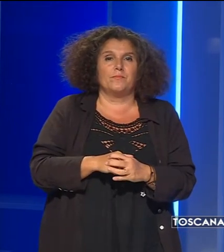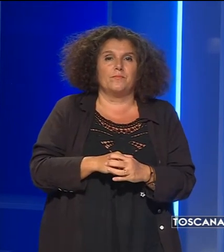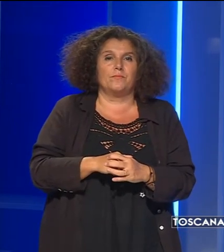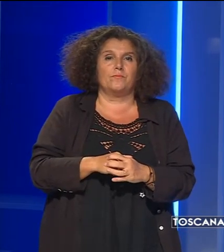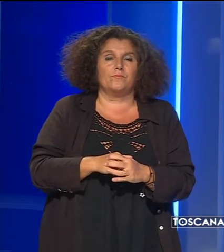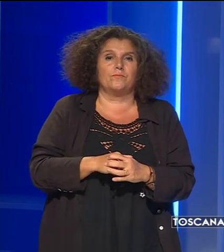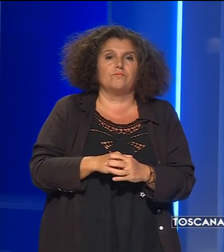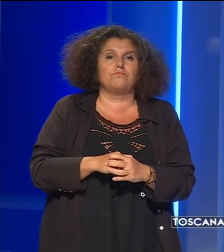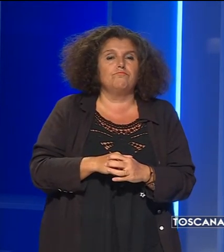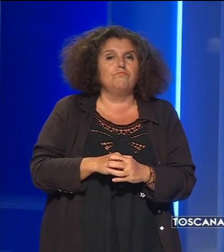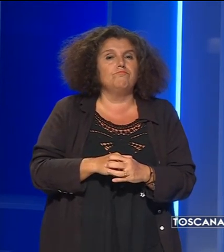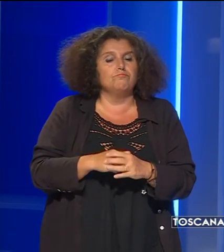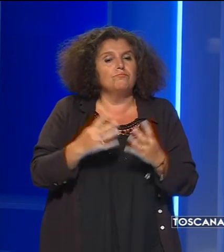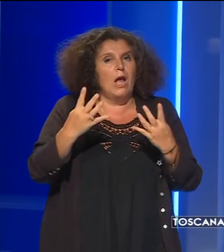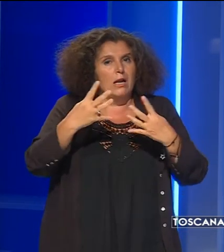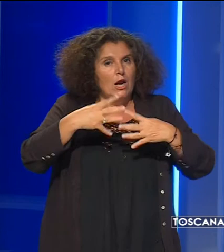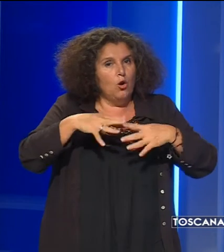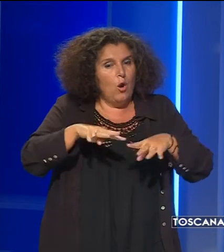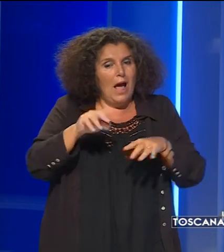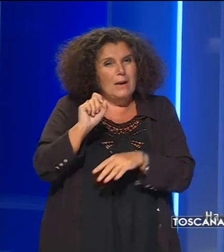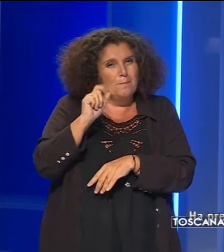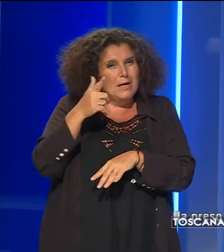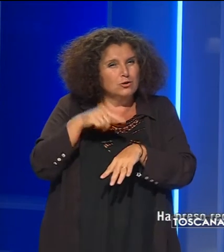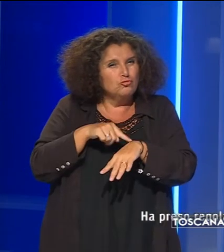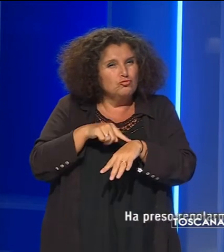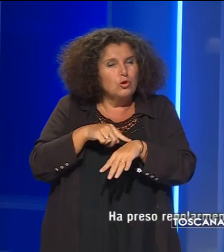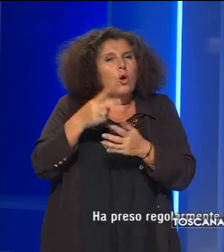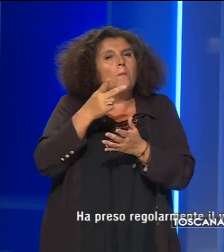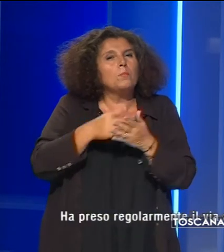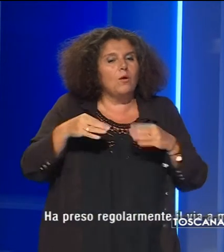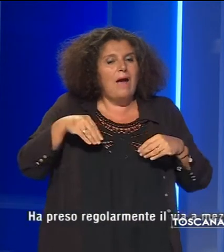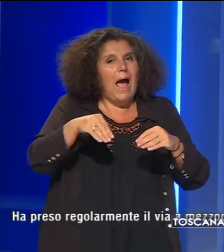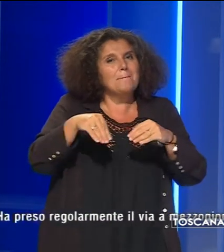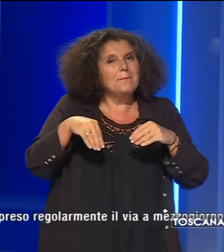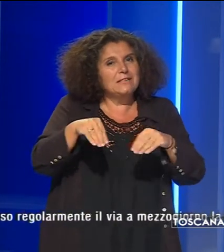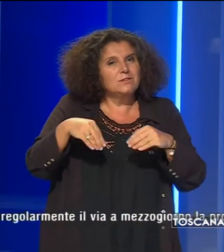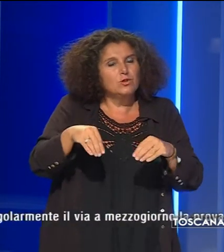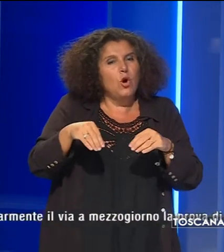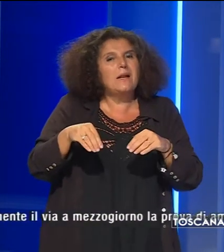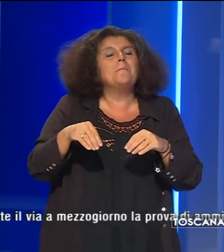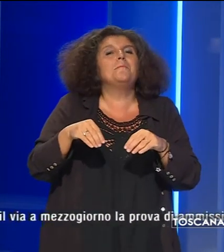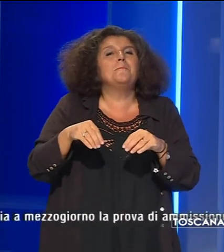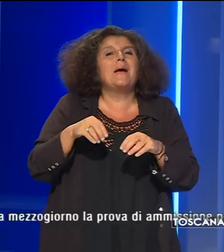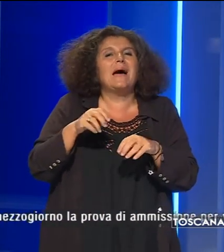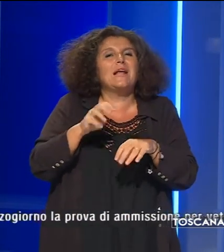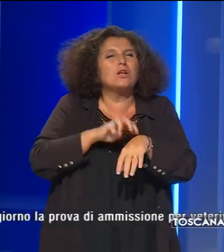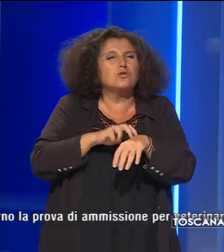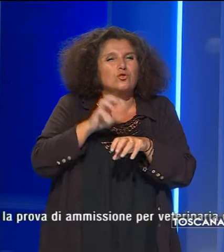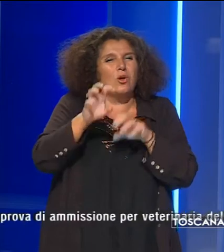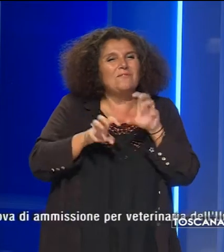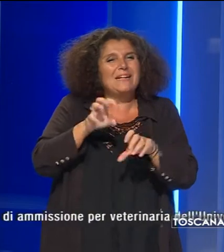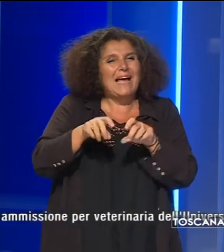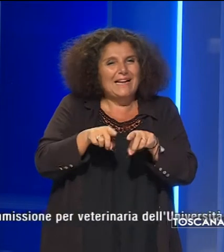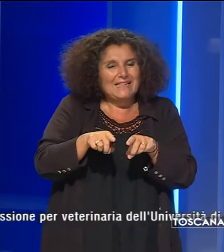ha preso regolarmente il via a mezzogiorno la prova di ammissione per veterinaria dell'Università di